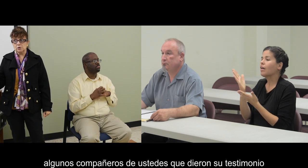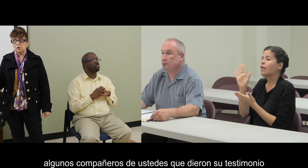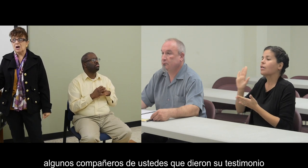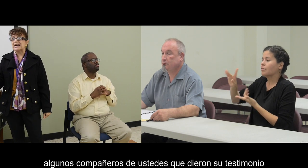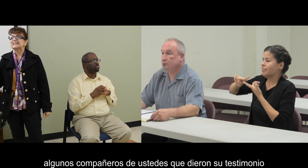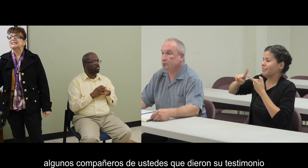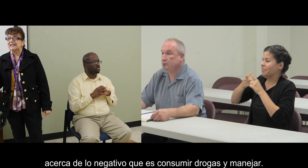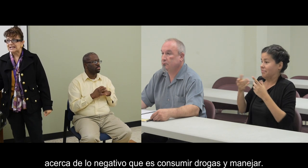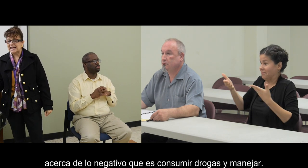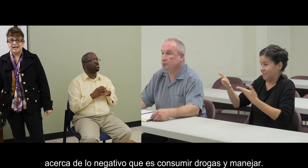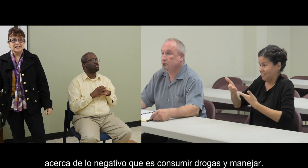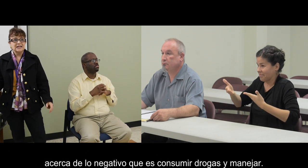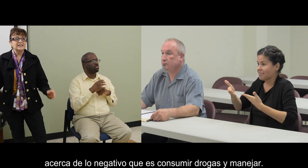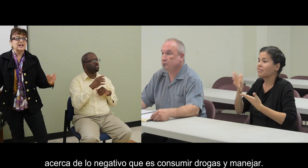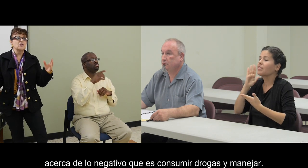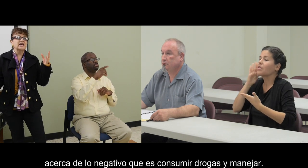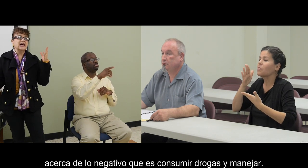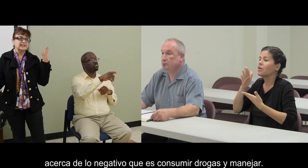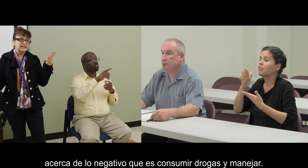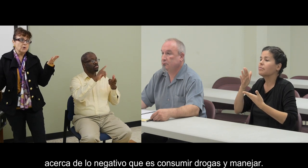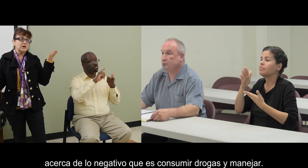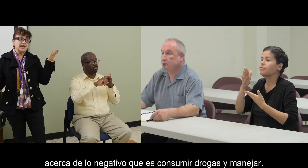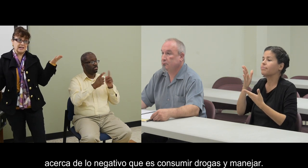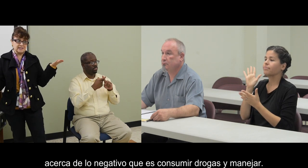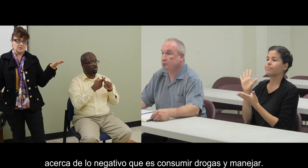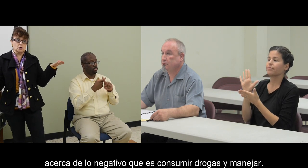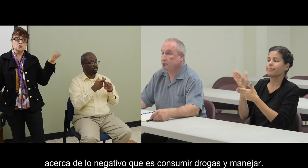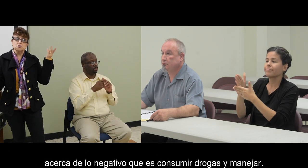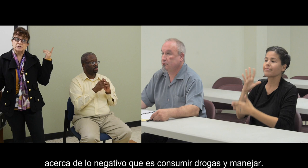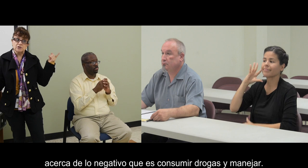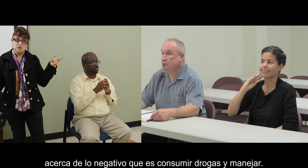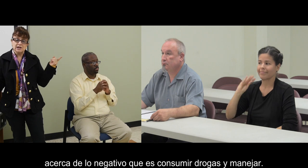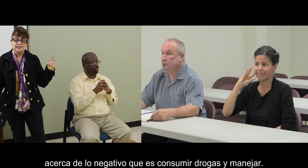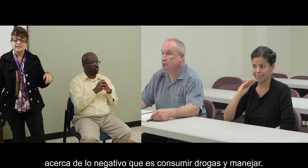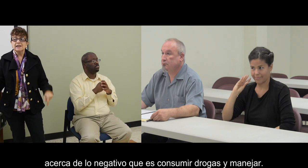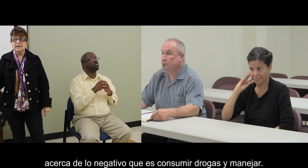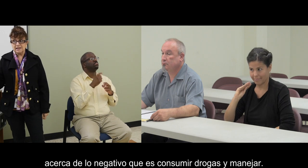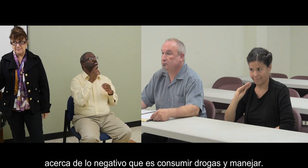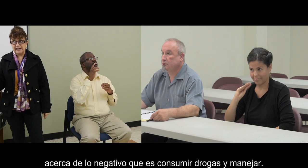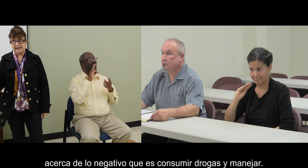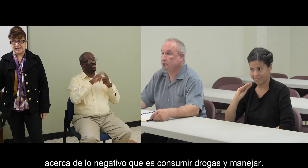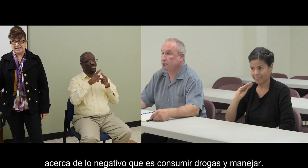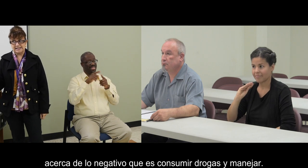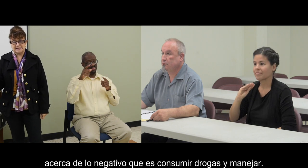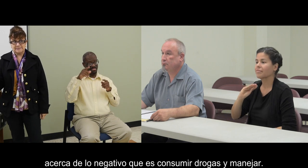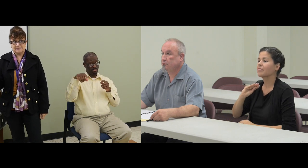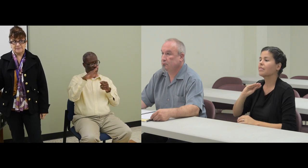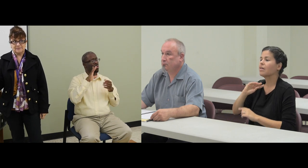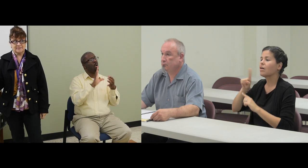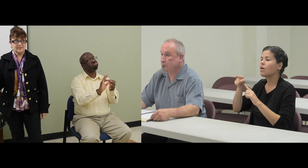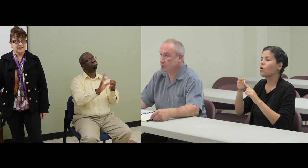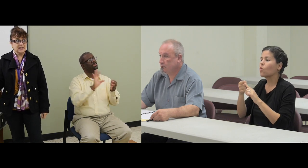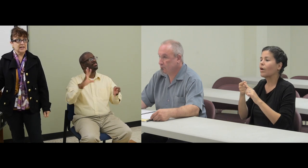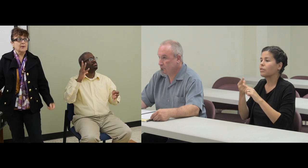testimonio acerca de lo negativo que es consumir drogas y manejar.